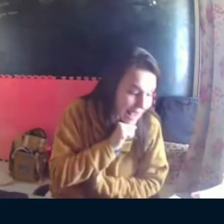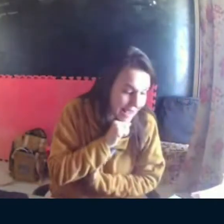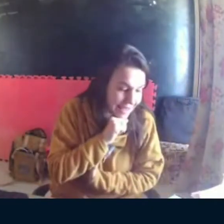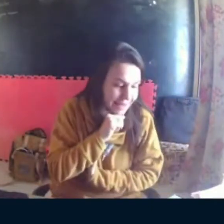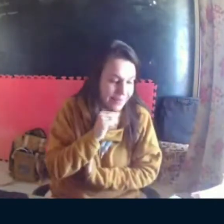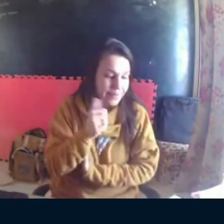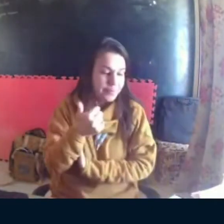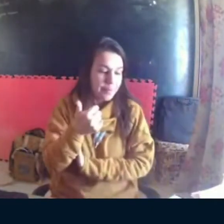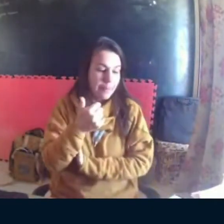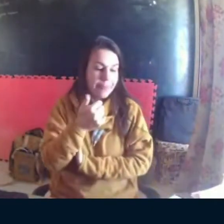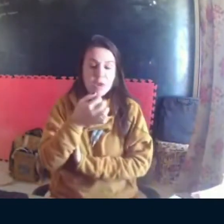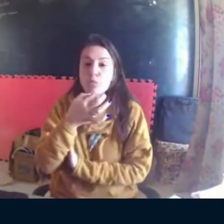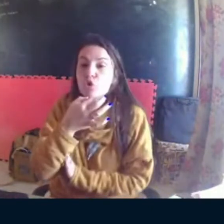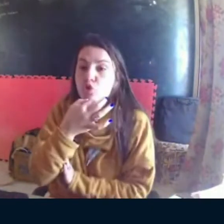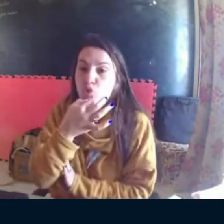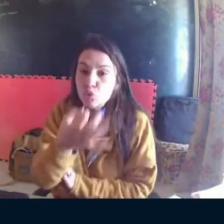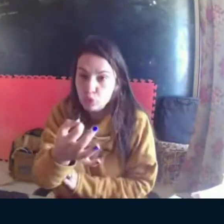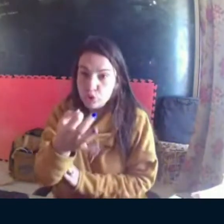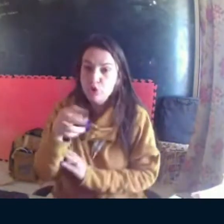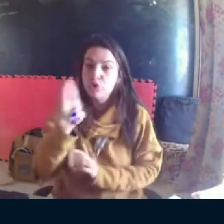aqui ao texto que eu anotei.